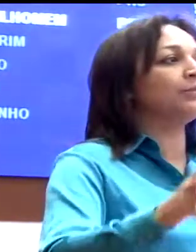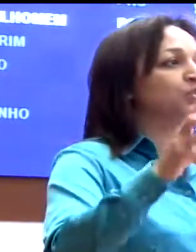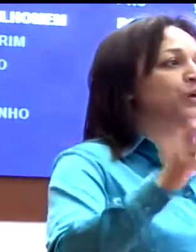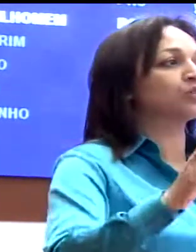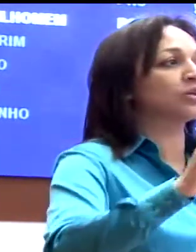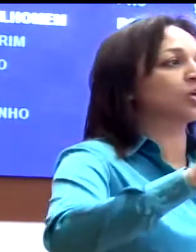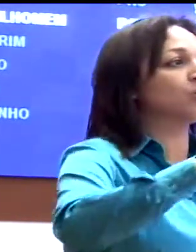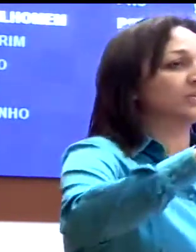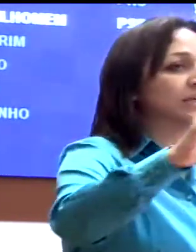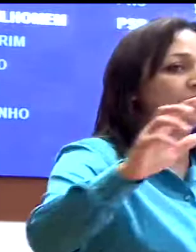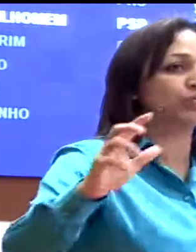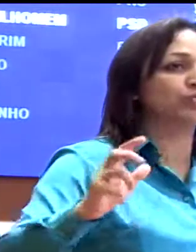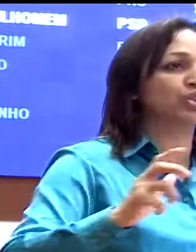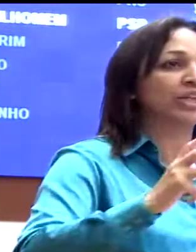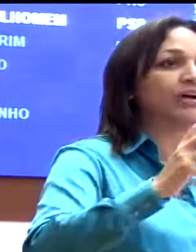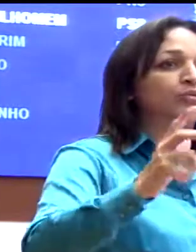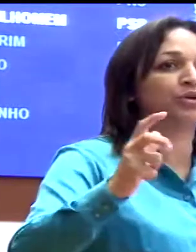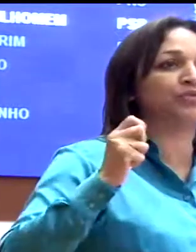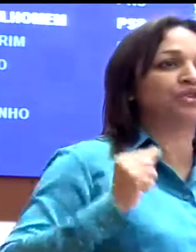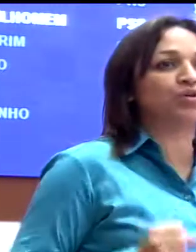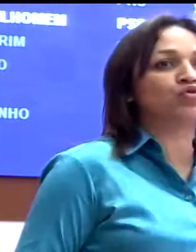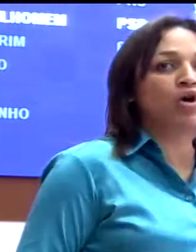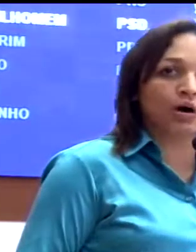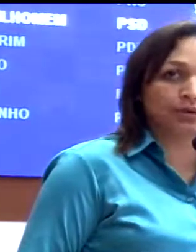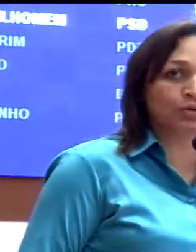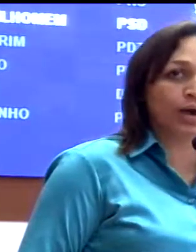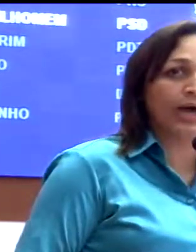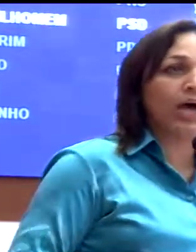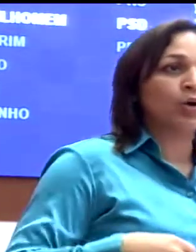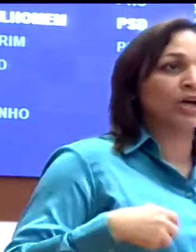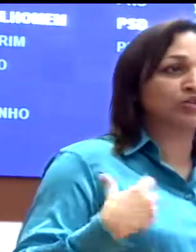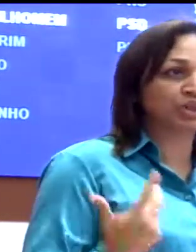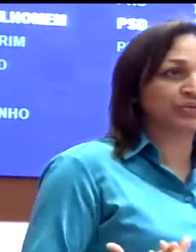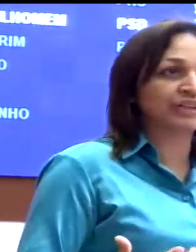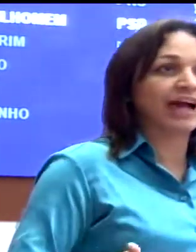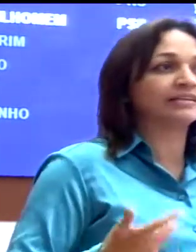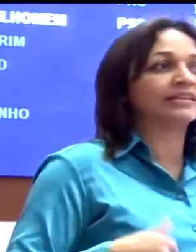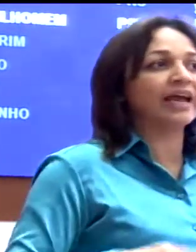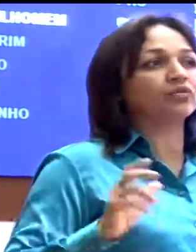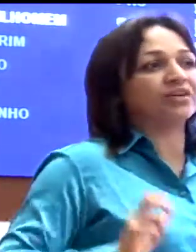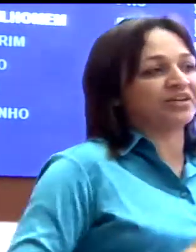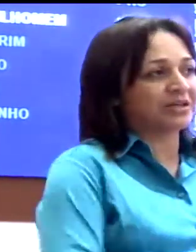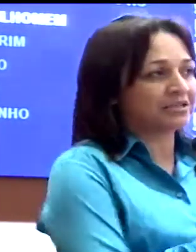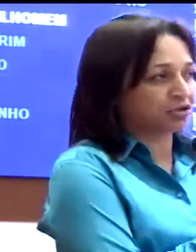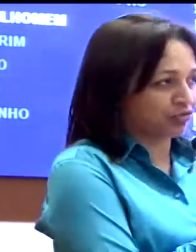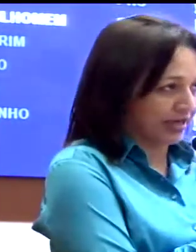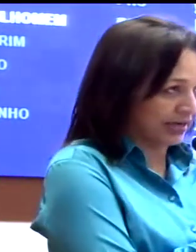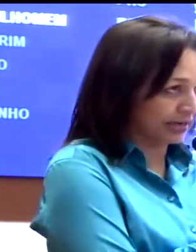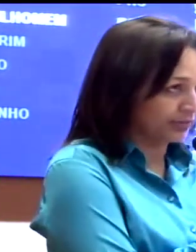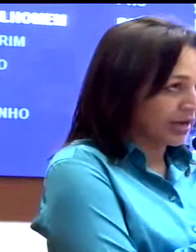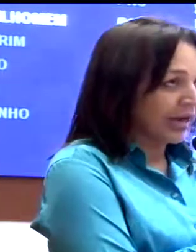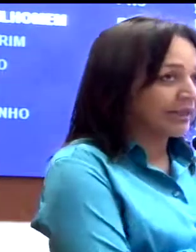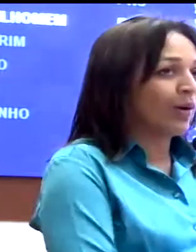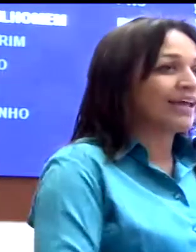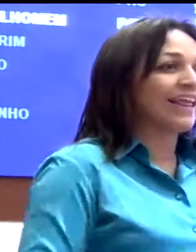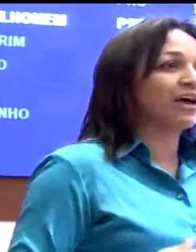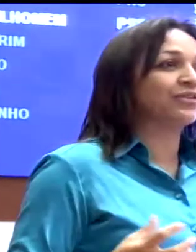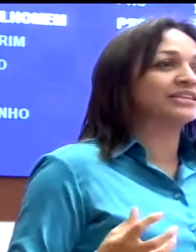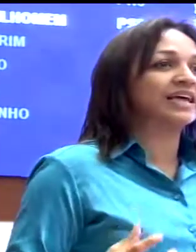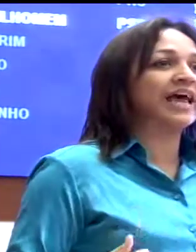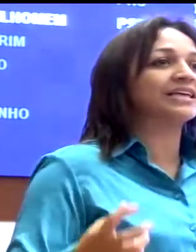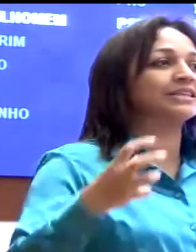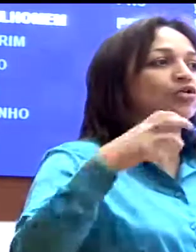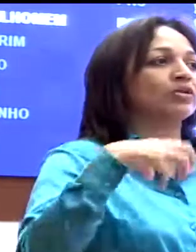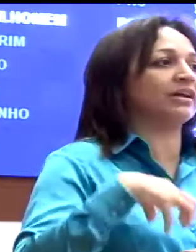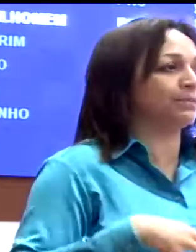temos pessoas que conseguiram ter um destaque do ponto de vista econômico, não é? Com a sua atividade, tendo, na verdade, a sua renda. Então, a ideia